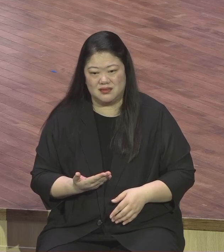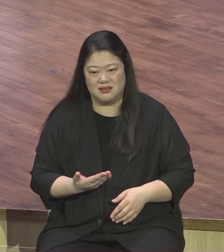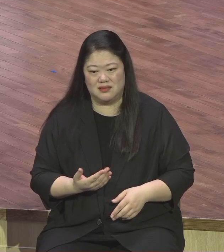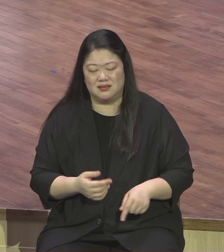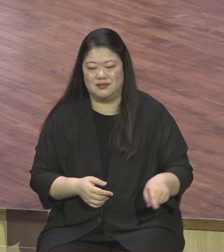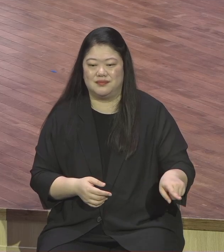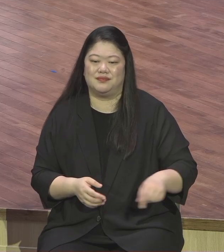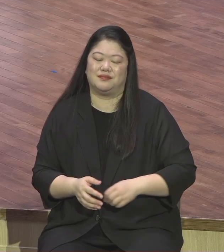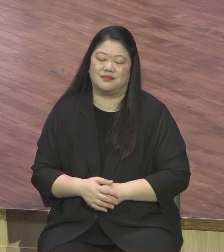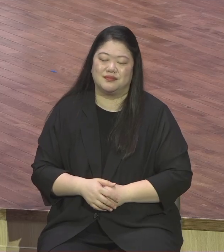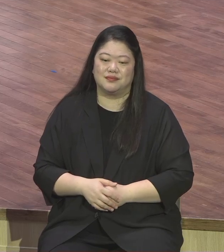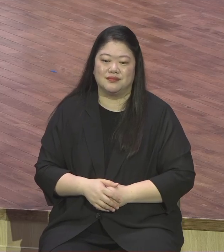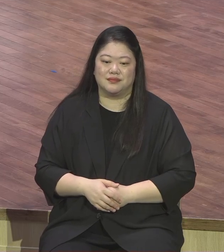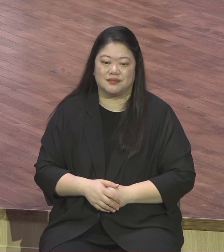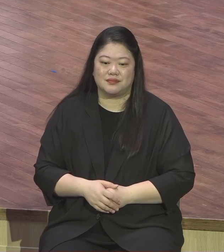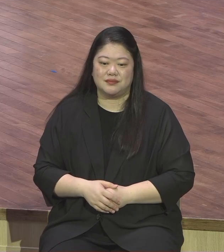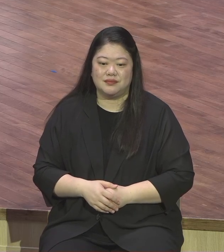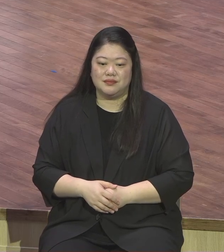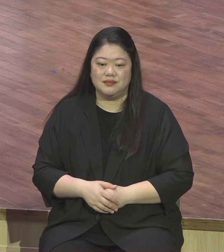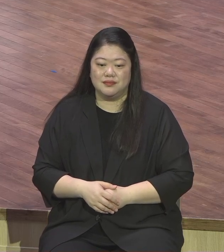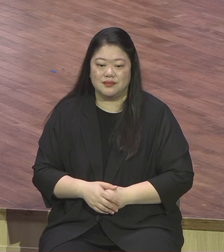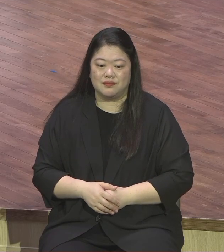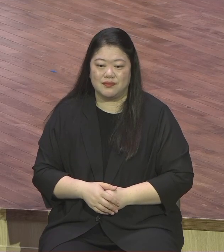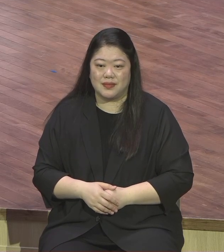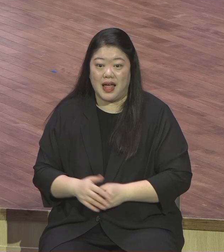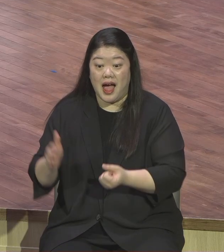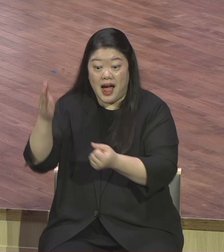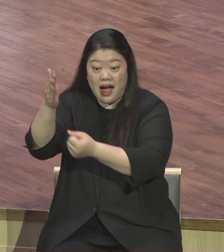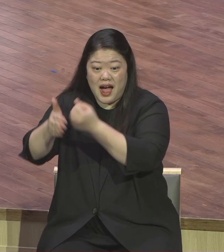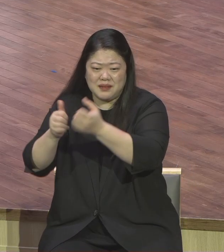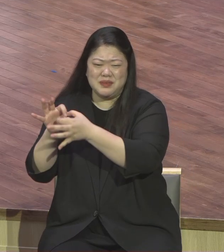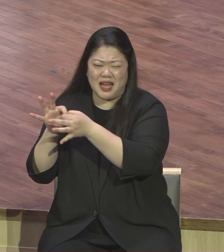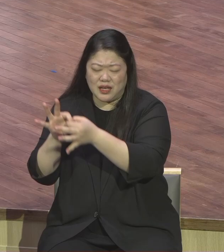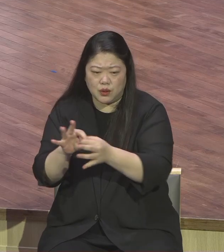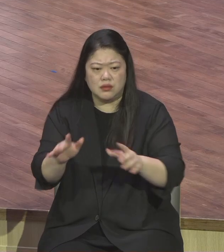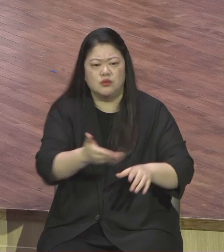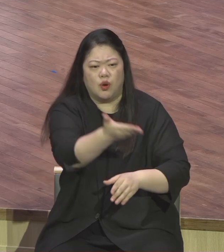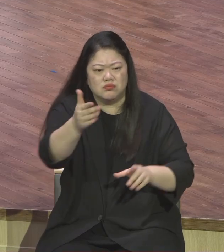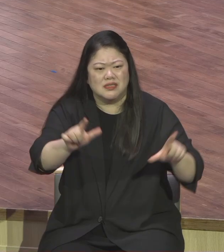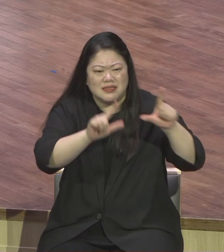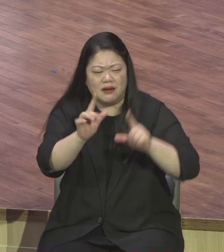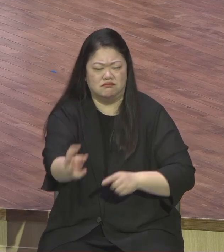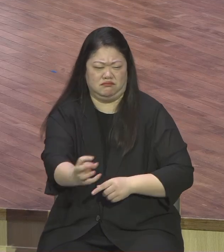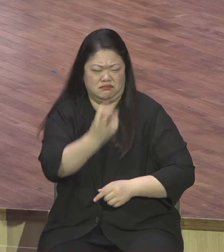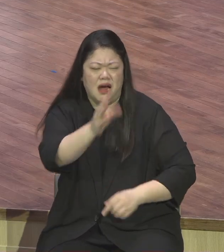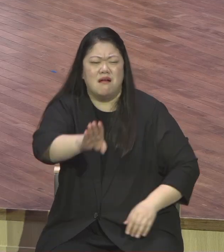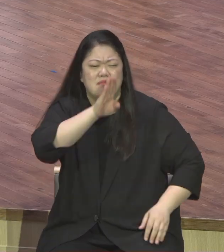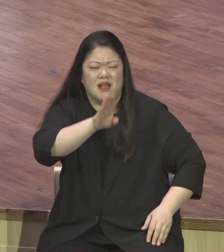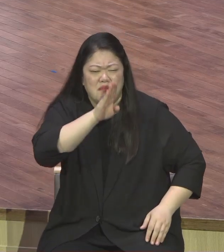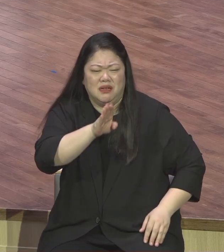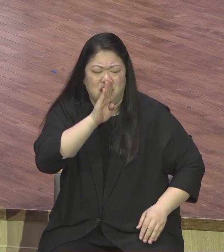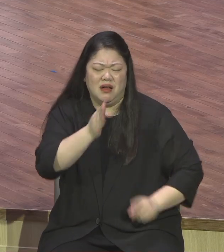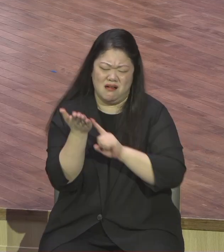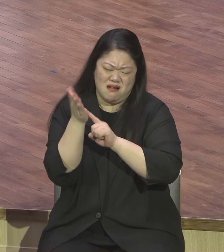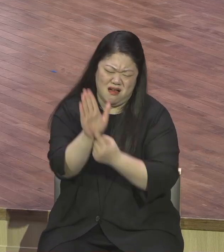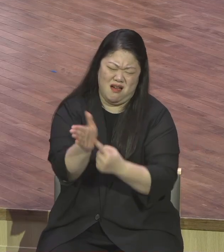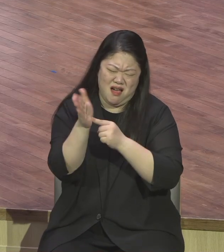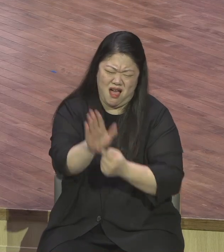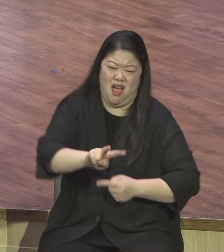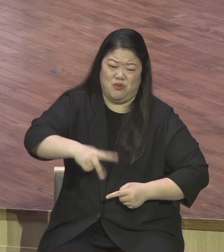인생 작품 만들어라고 그렇게 말하는데 내 평생의 간증이 되고 내 평생의 자랑이 되고 내 평생의